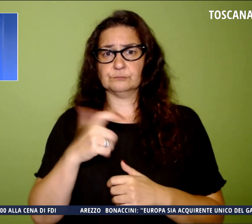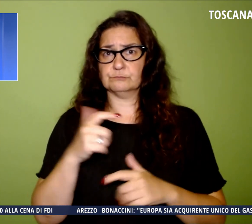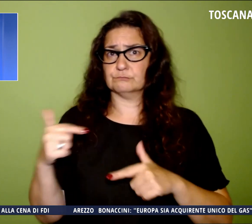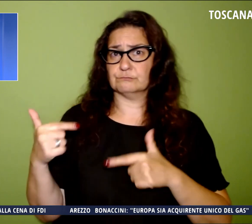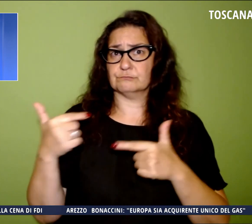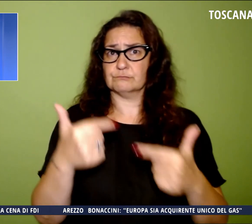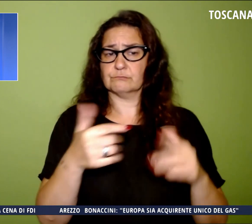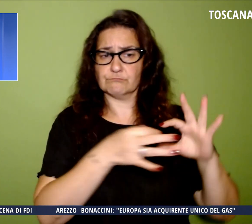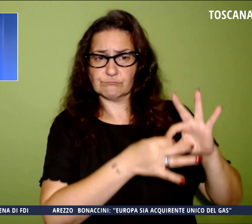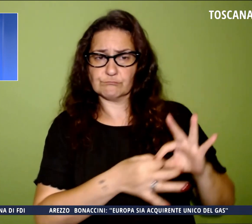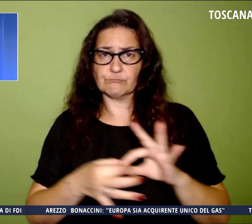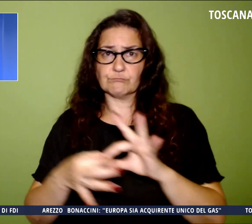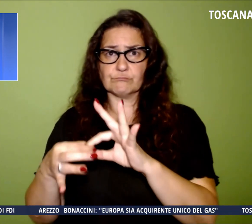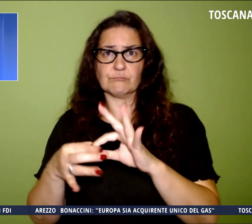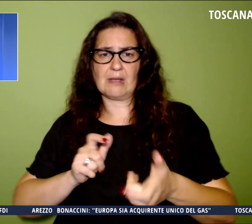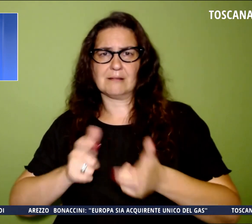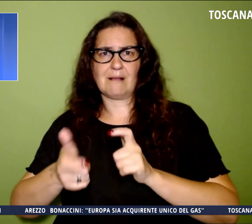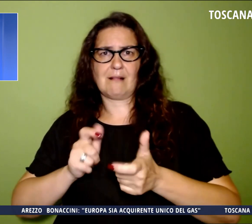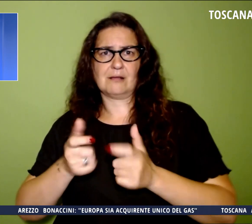relazioni industriali.